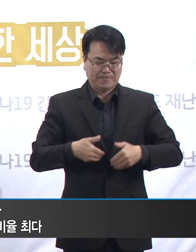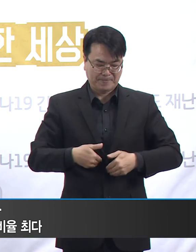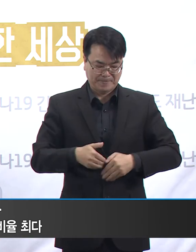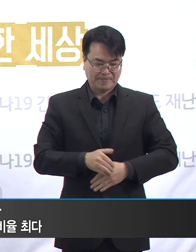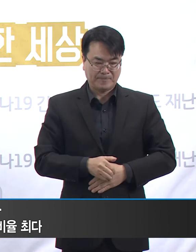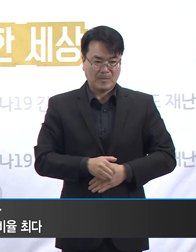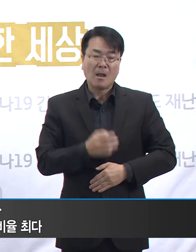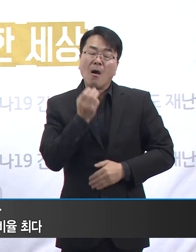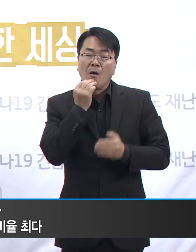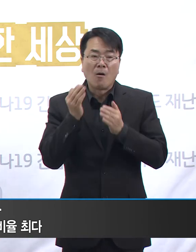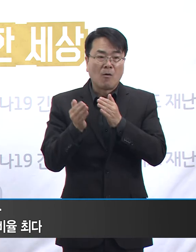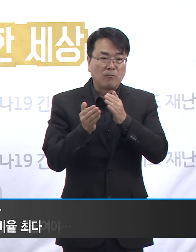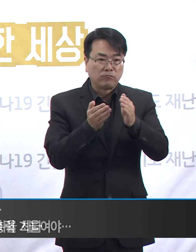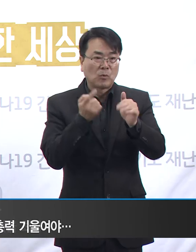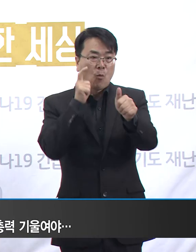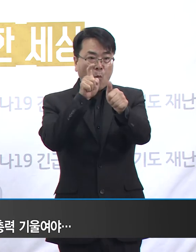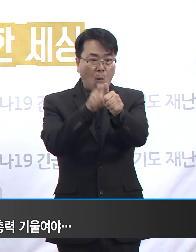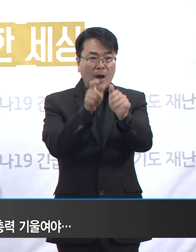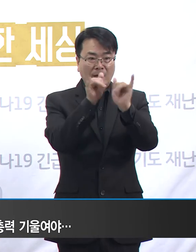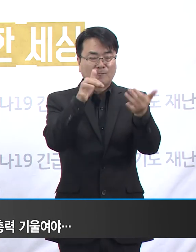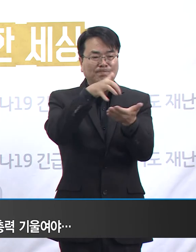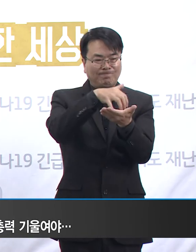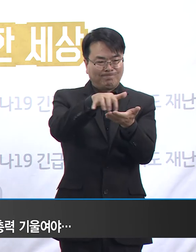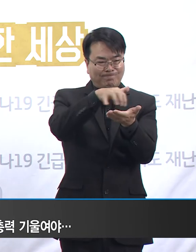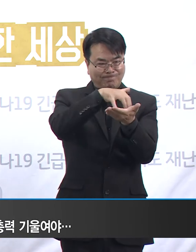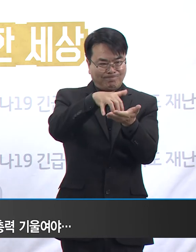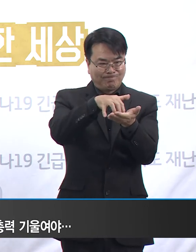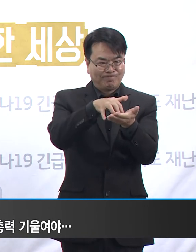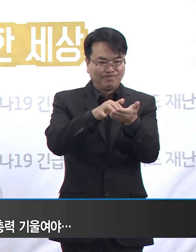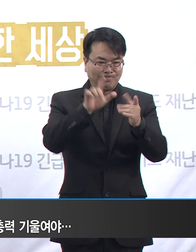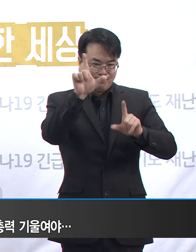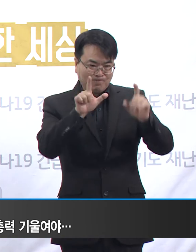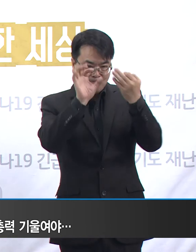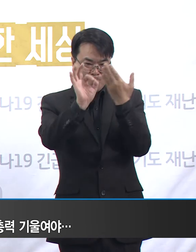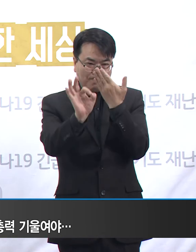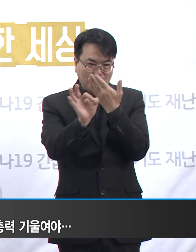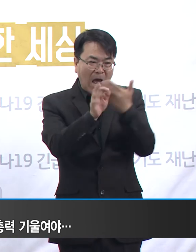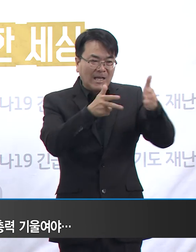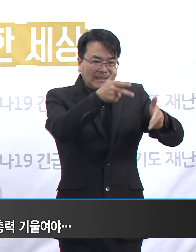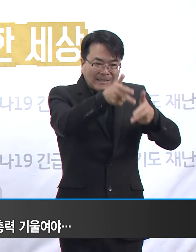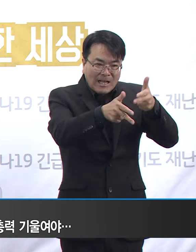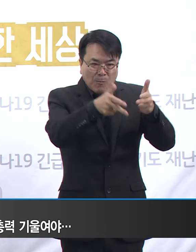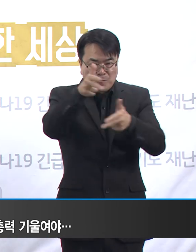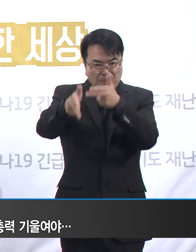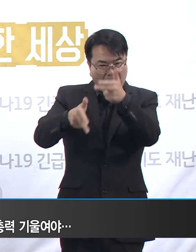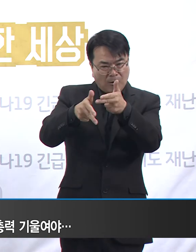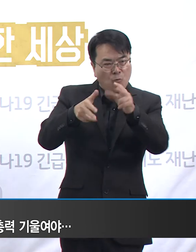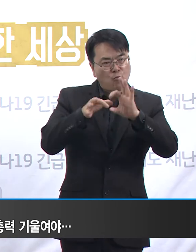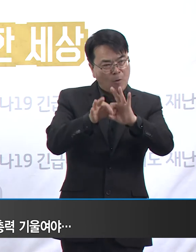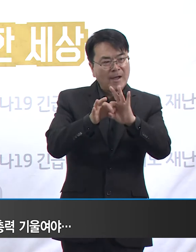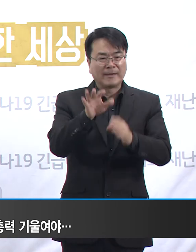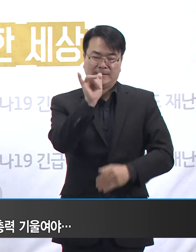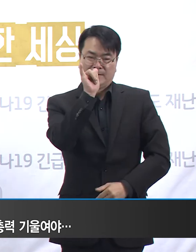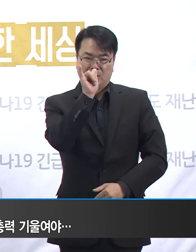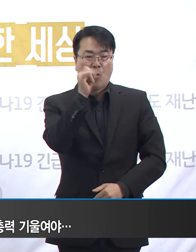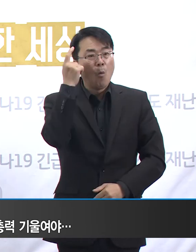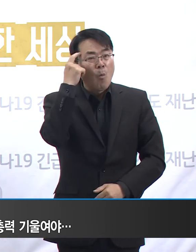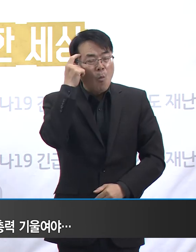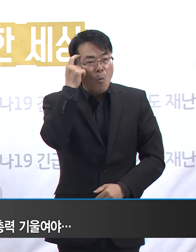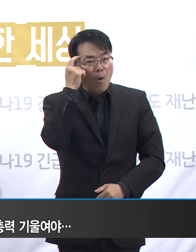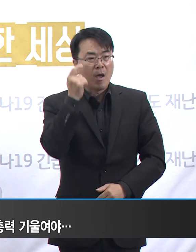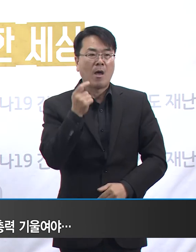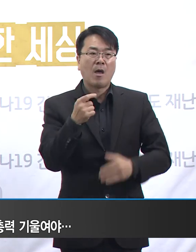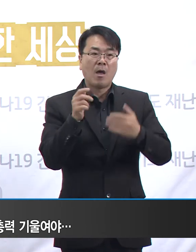경기도의 확진자 통계는 관련 산업의 지리적 분포와 밀접한 연관이 있습니다. 경기도 내